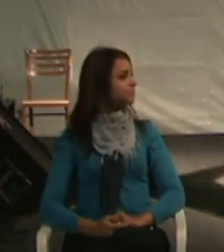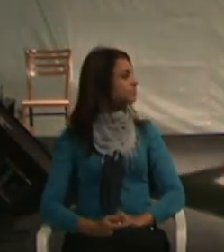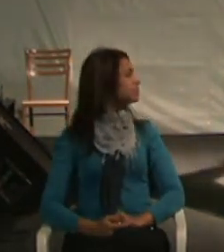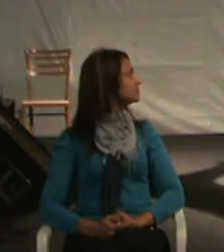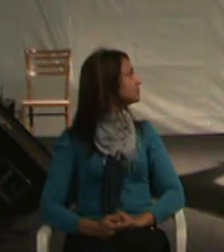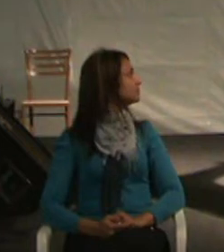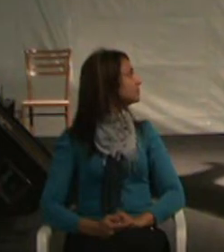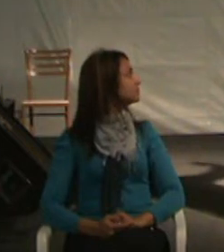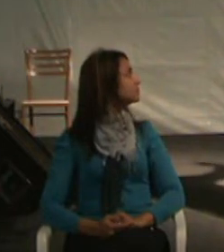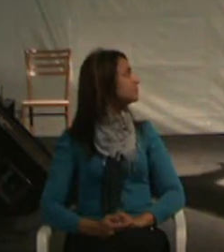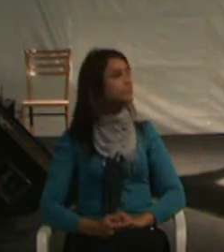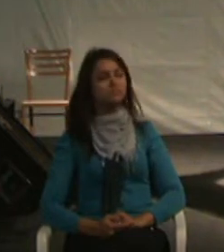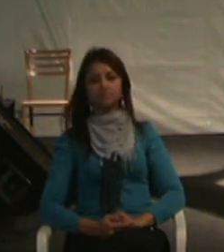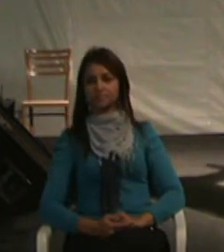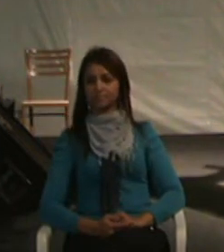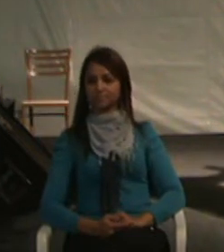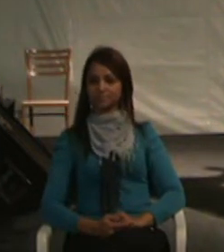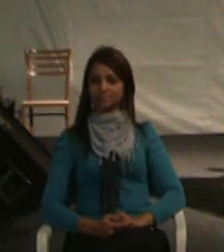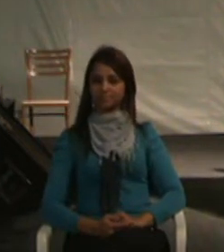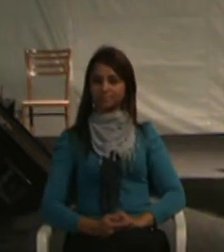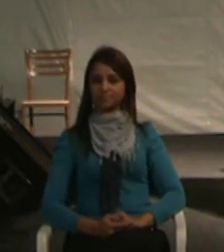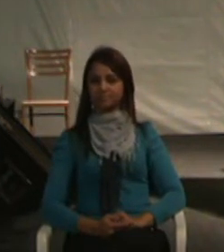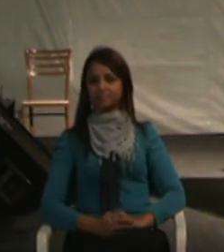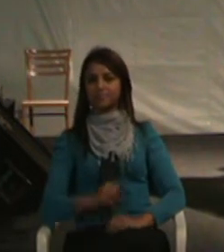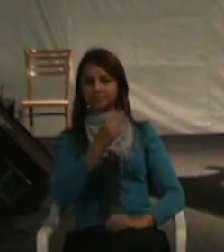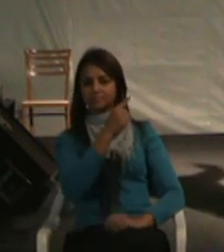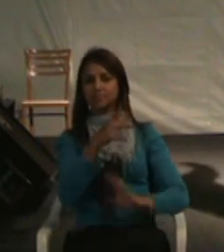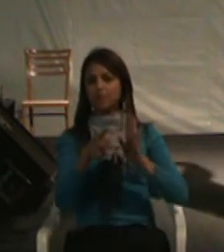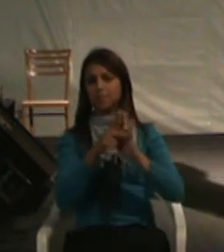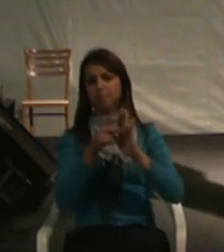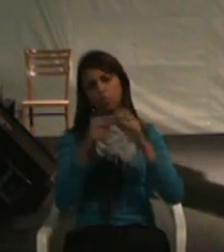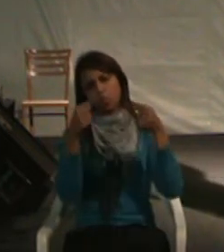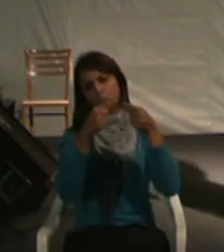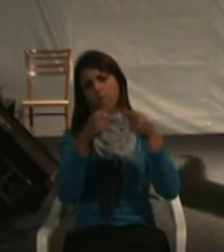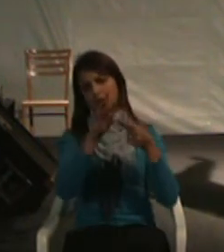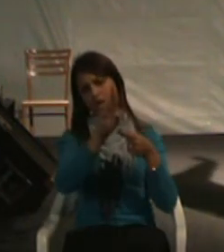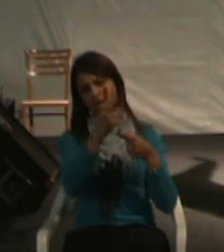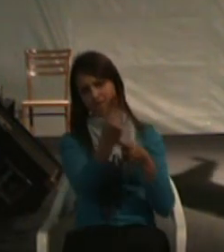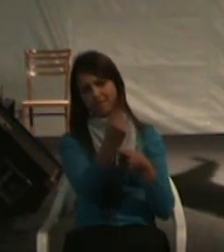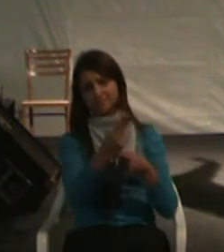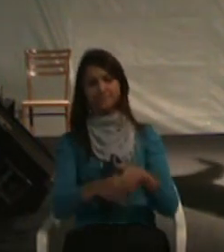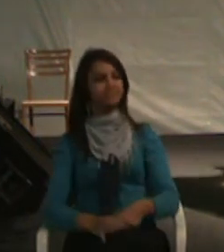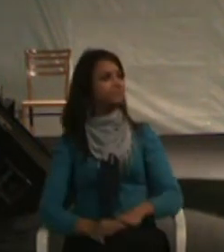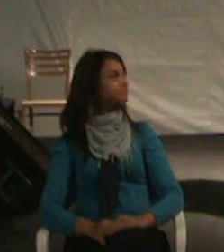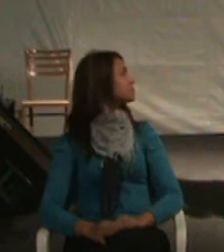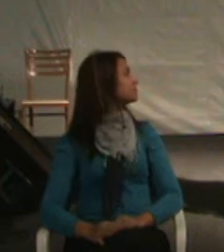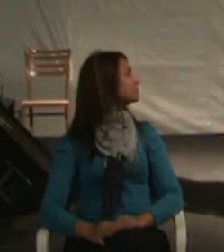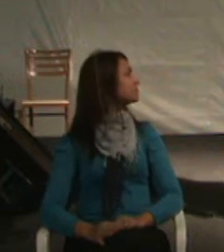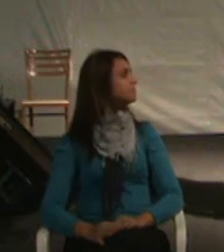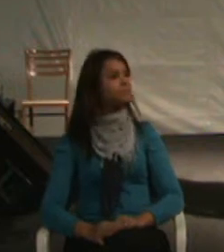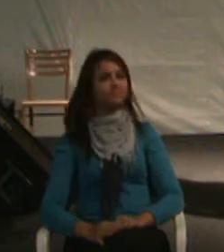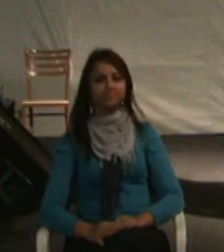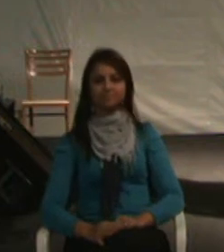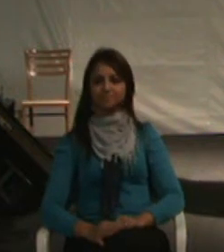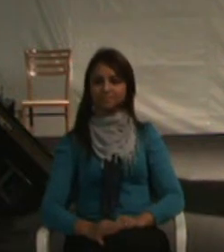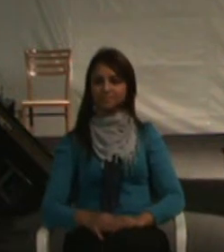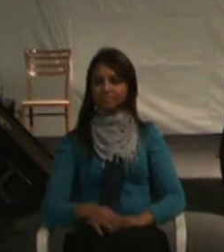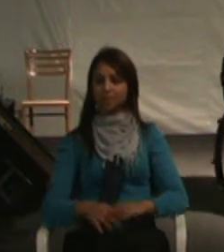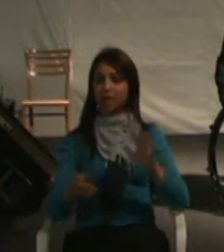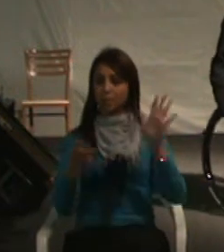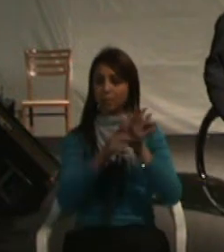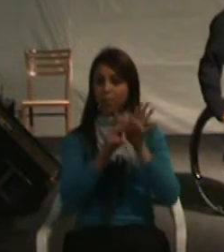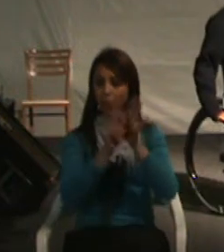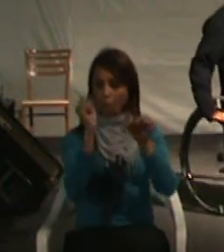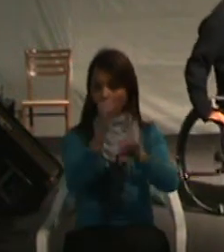Entidades, Essa aqui é uma relação legal mais voltada para o RH. Pontos fortes. Quando se trata de contratação de